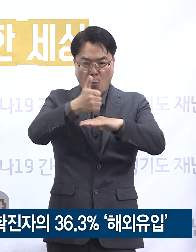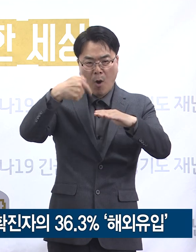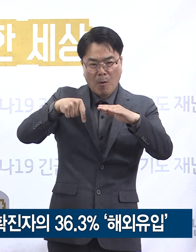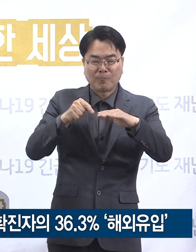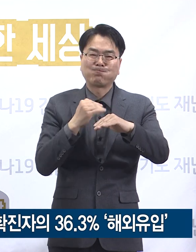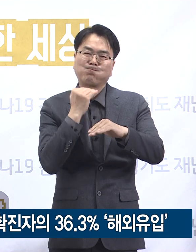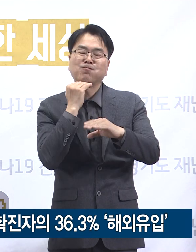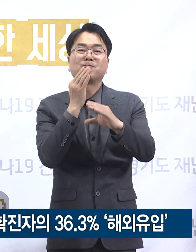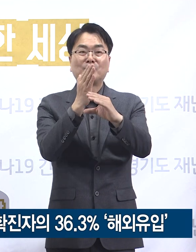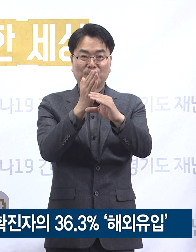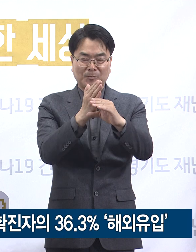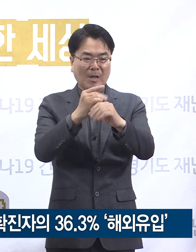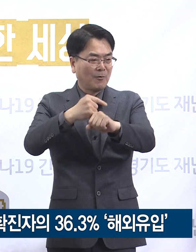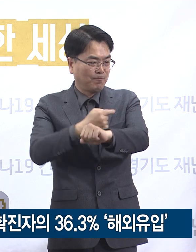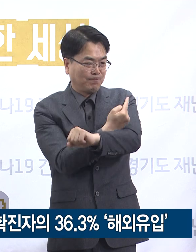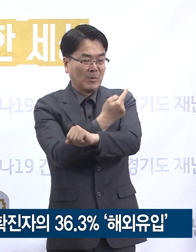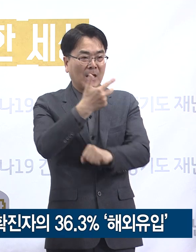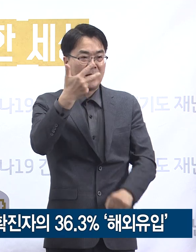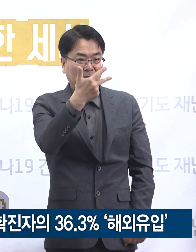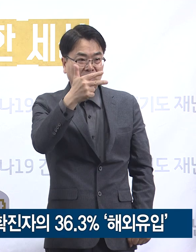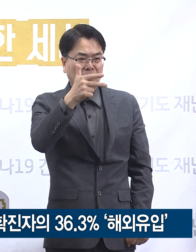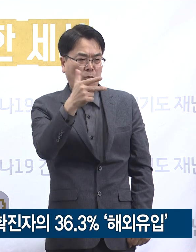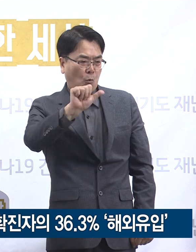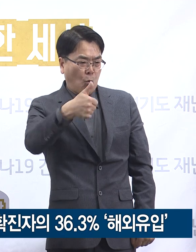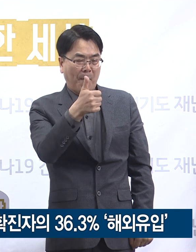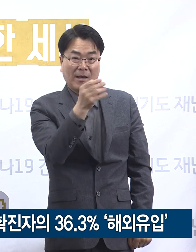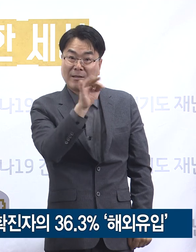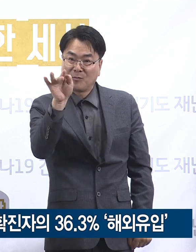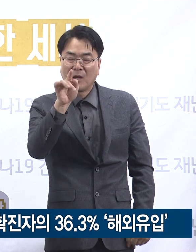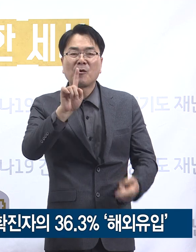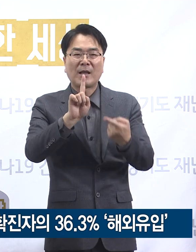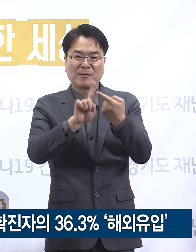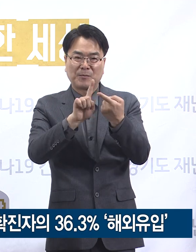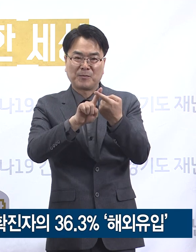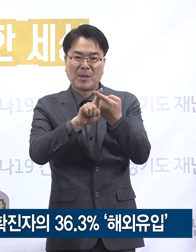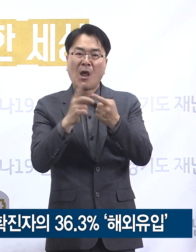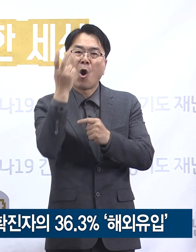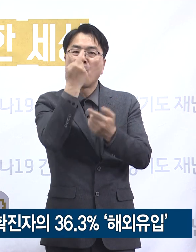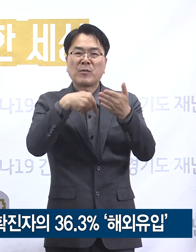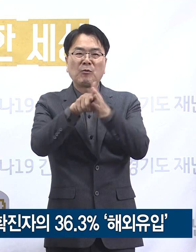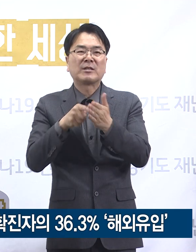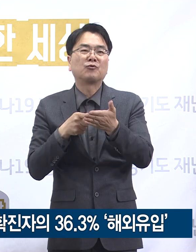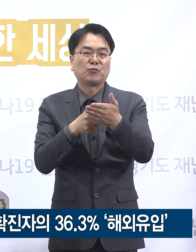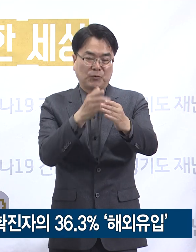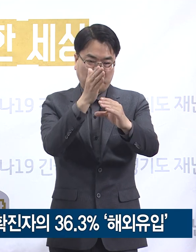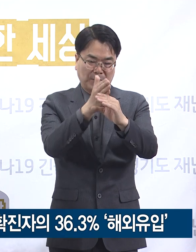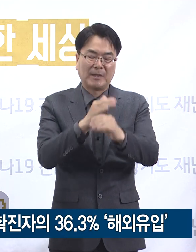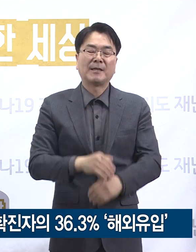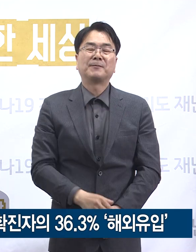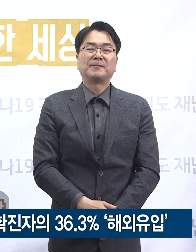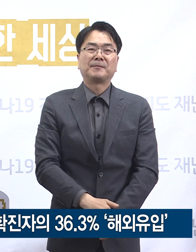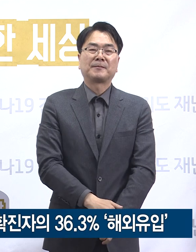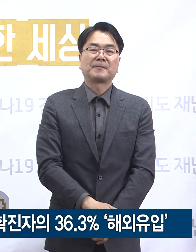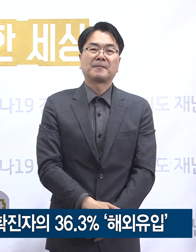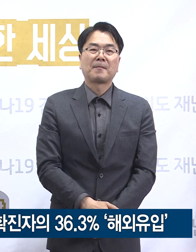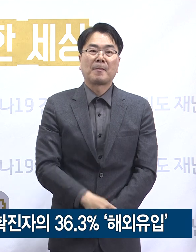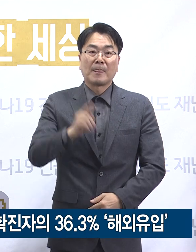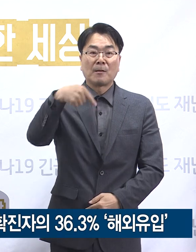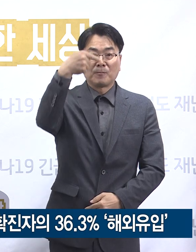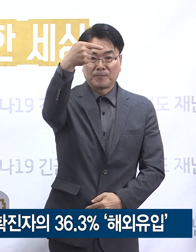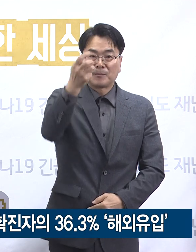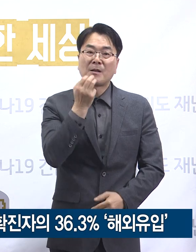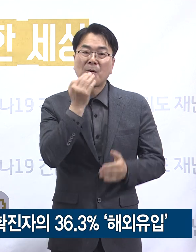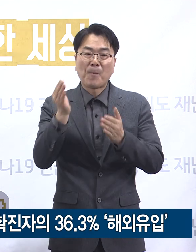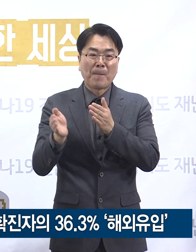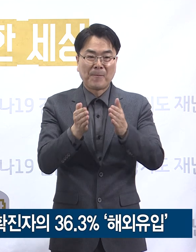중입니다. 나머지 7,566명에 대해서도 검사를 받을 수 있도록 추진 중입니다. 다음은